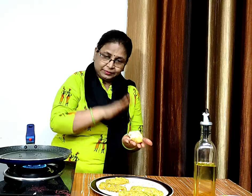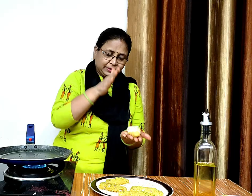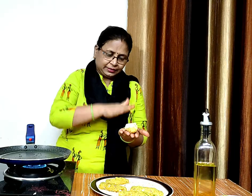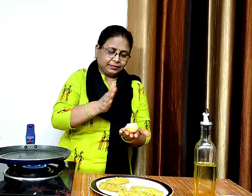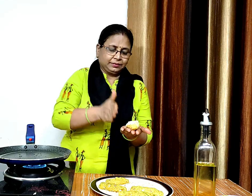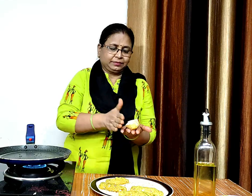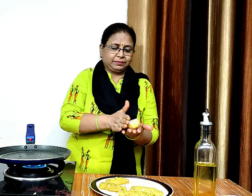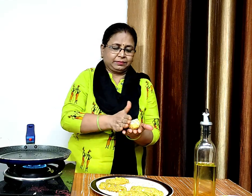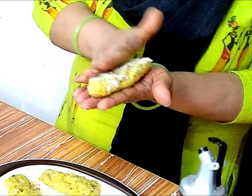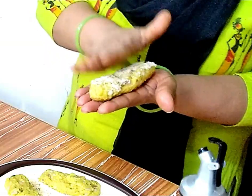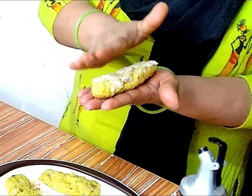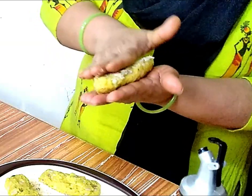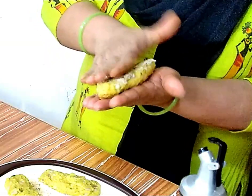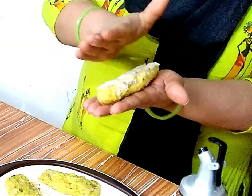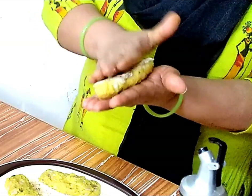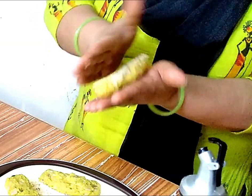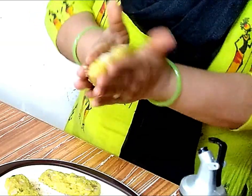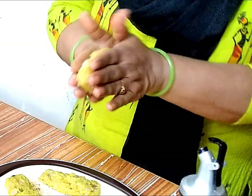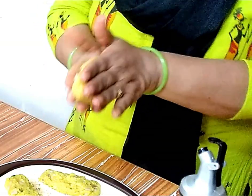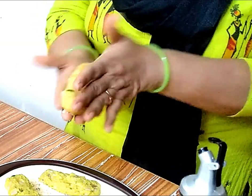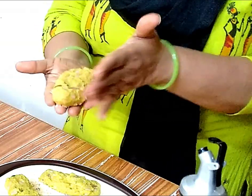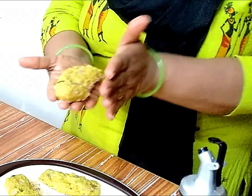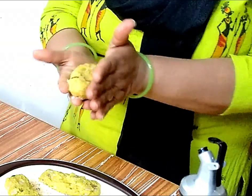टिक्की को थोड़ा प्रेस करेंगे और फिर पैन पर रखेंगे